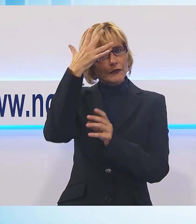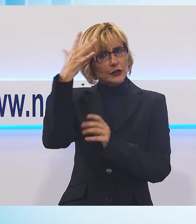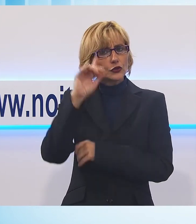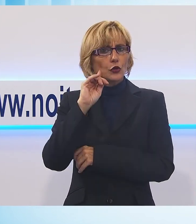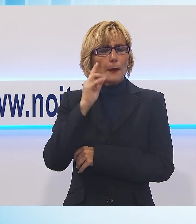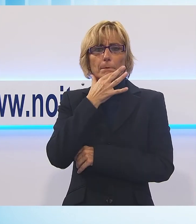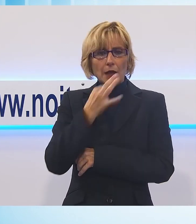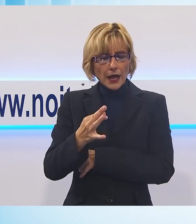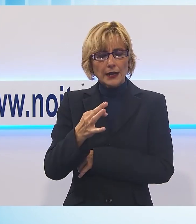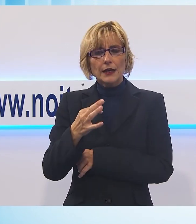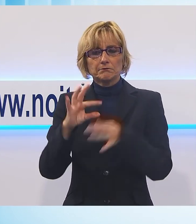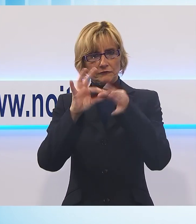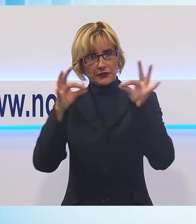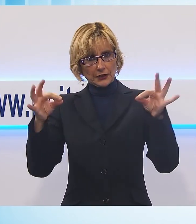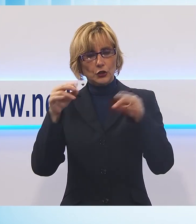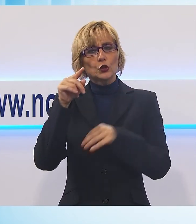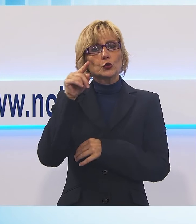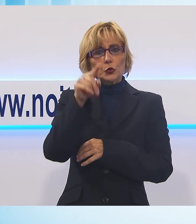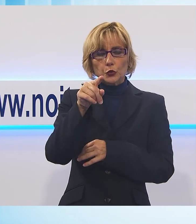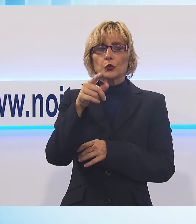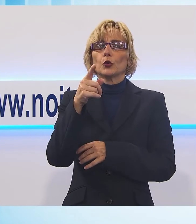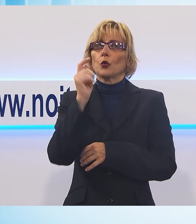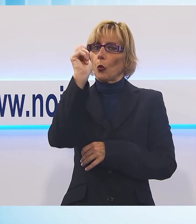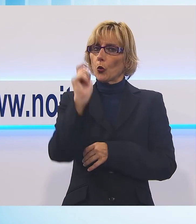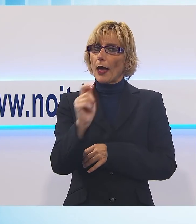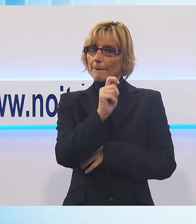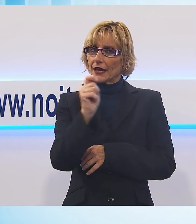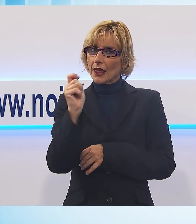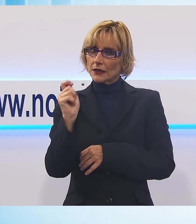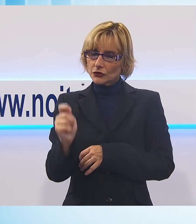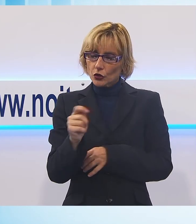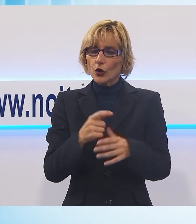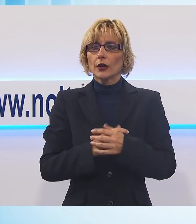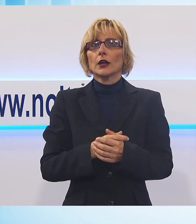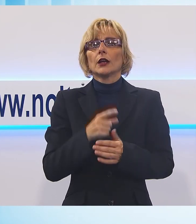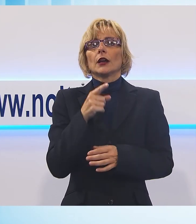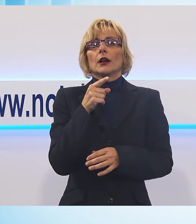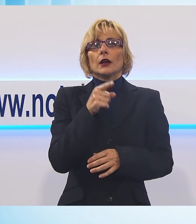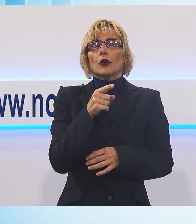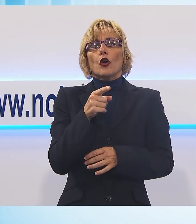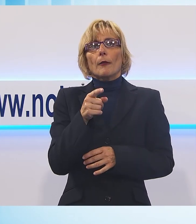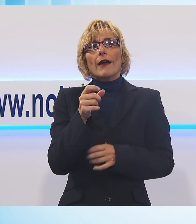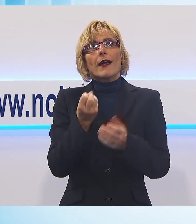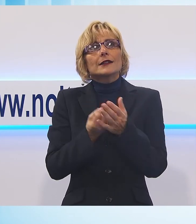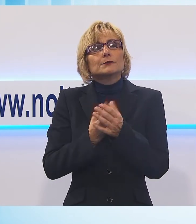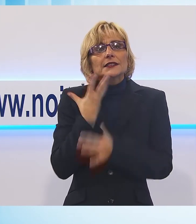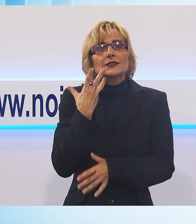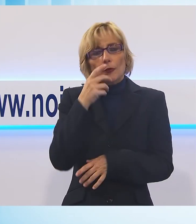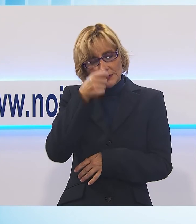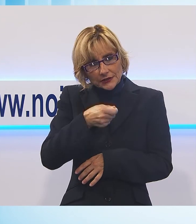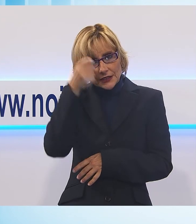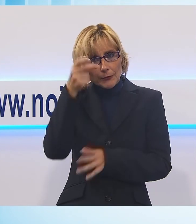tu sei una benedizione è impossibile trovare un'espressione di stima più bella di questa